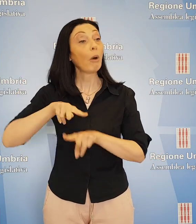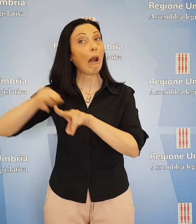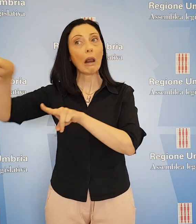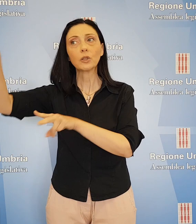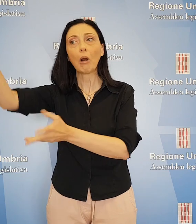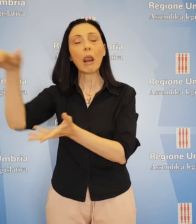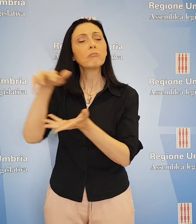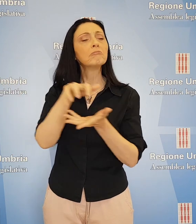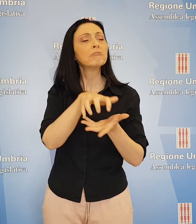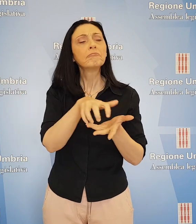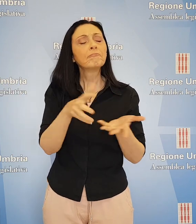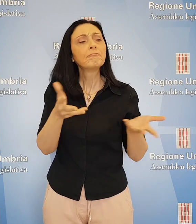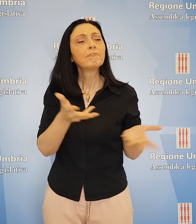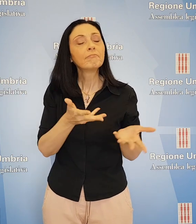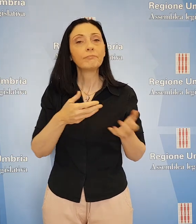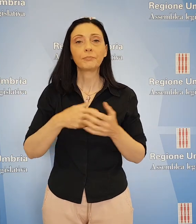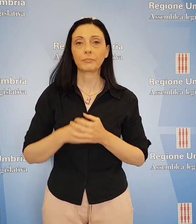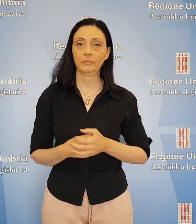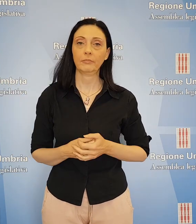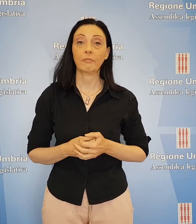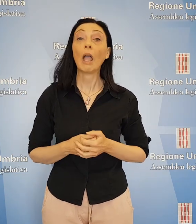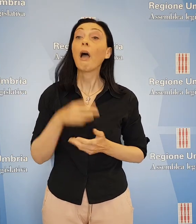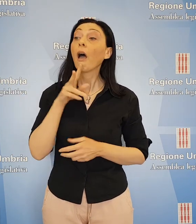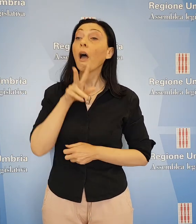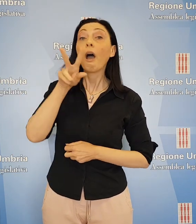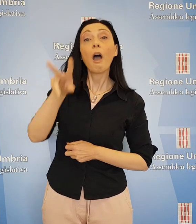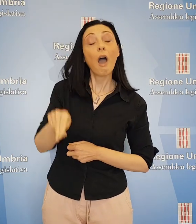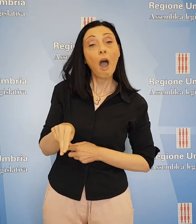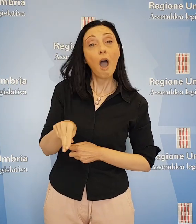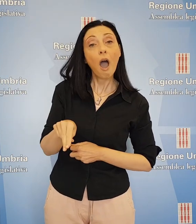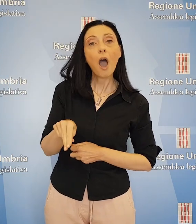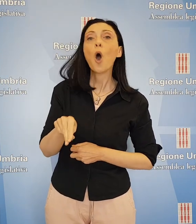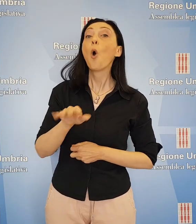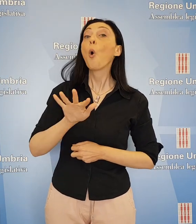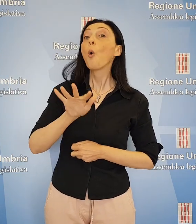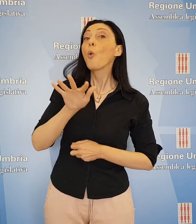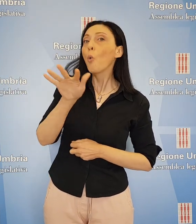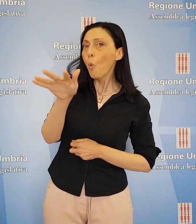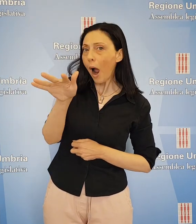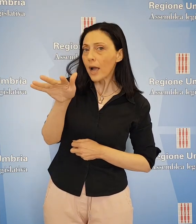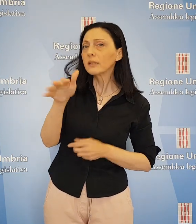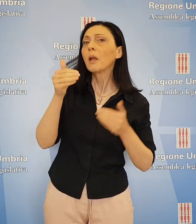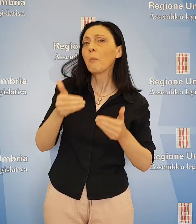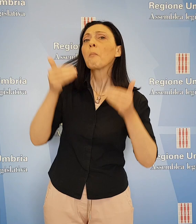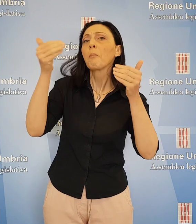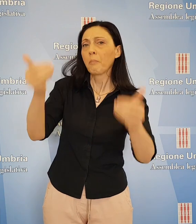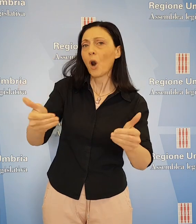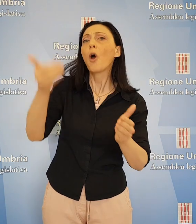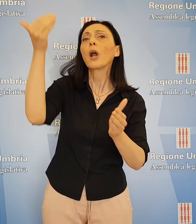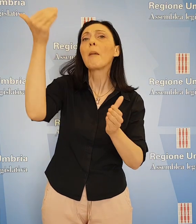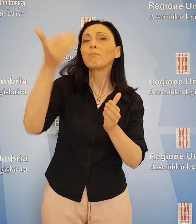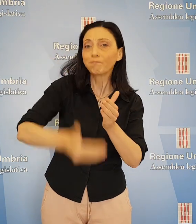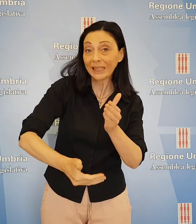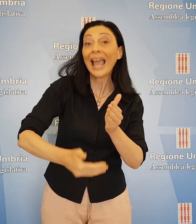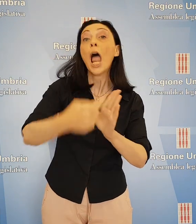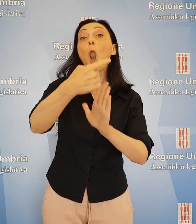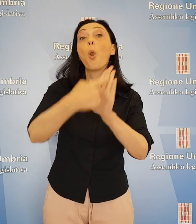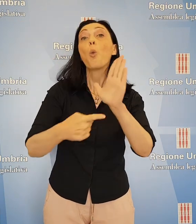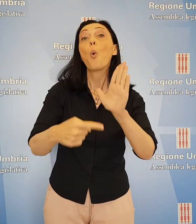nazionali. L'assessore Fioroni ha risposto che si è a un punto di arrivo con la proroga dell'accordo che avverrà entro il mese di